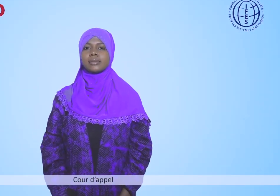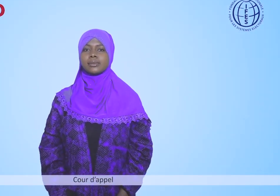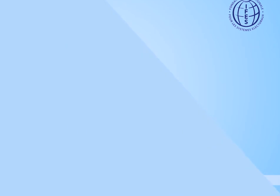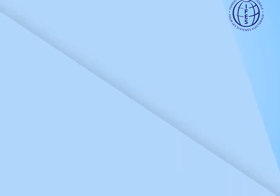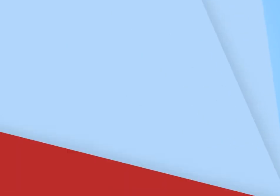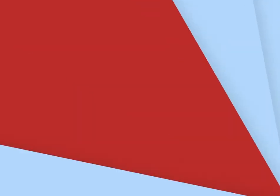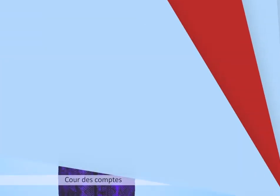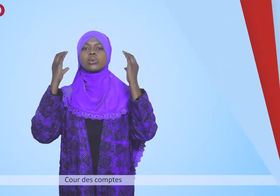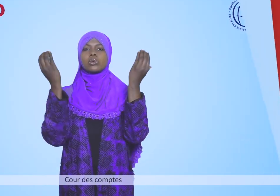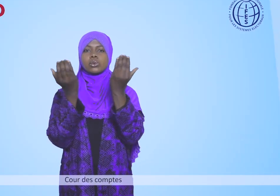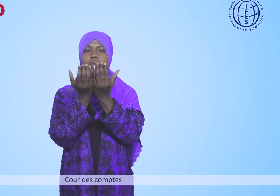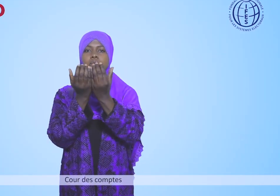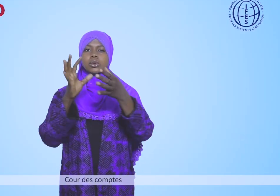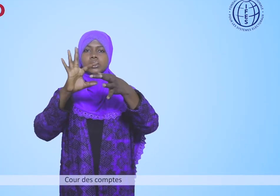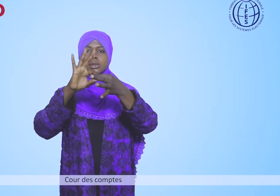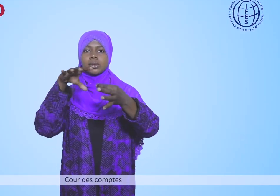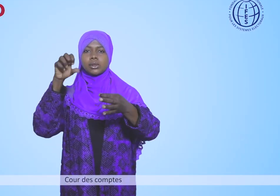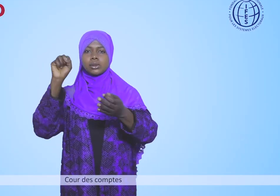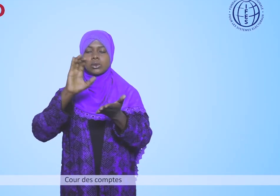Cours des comptes